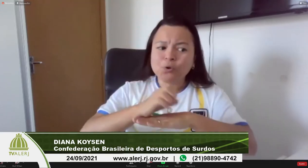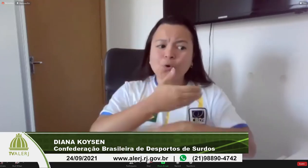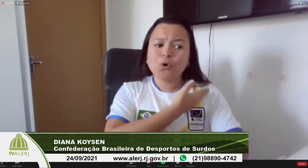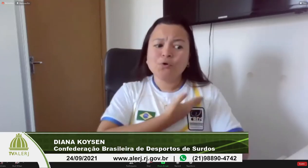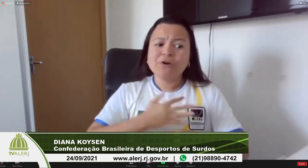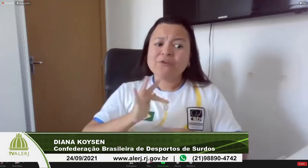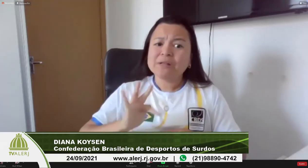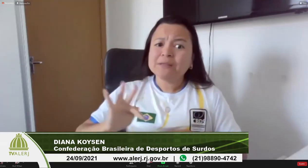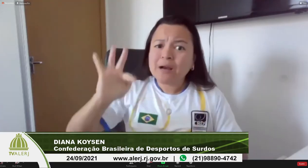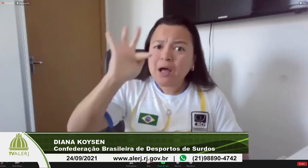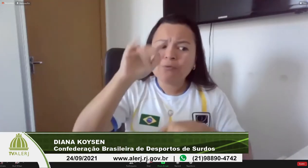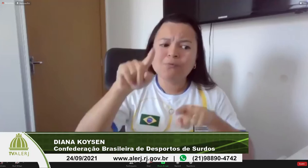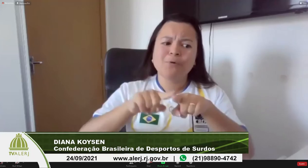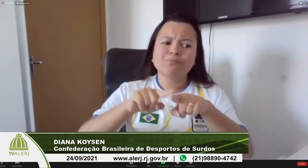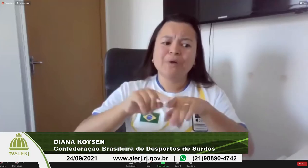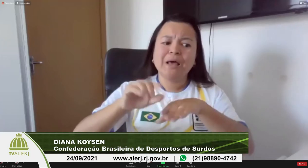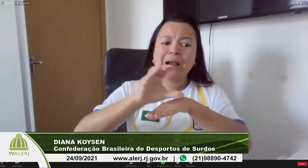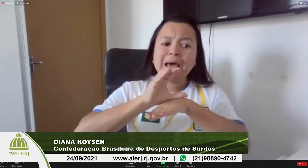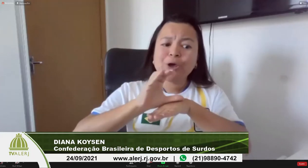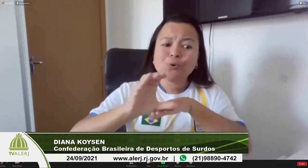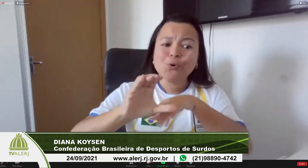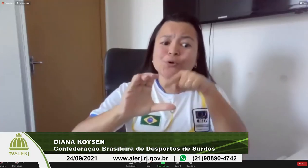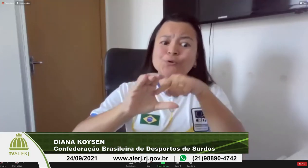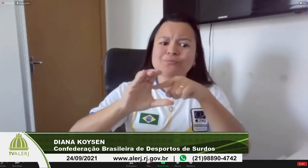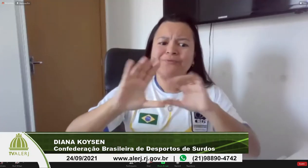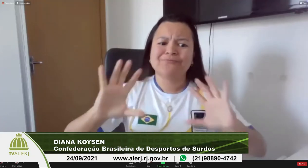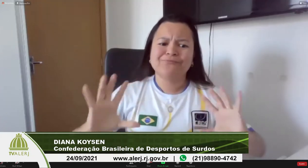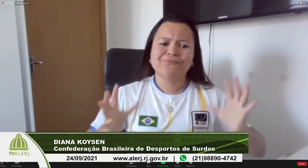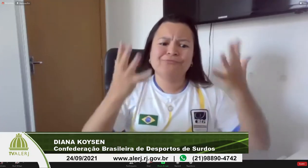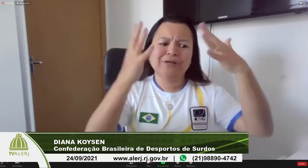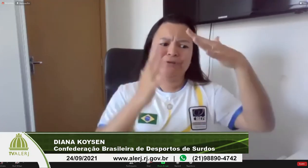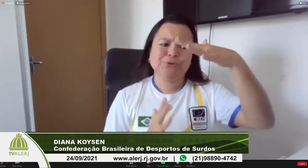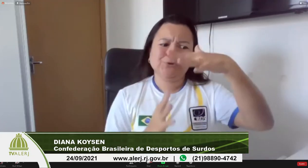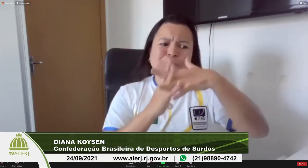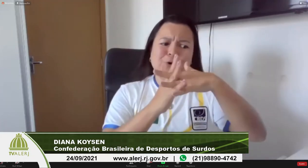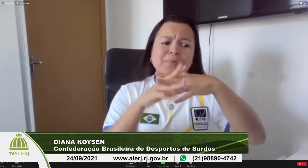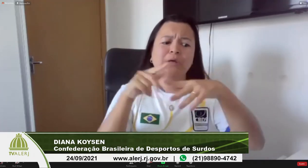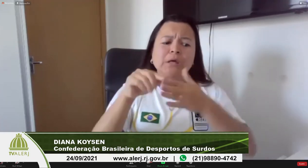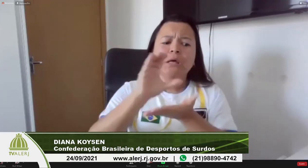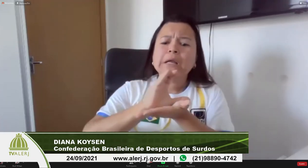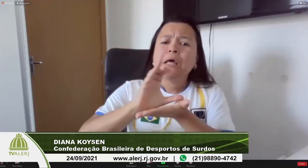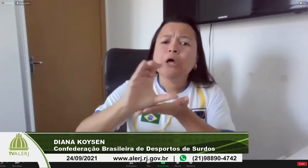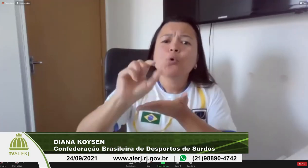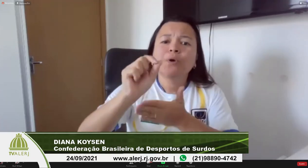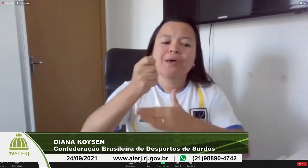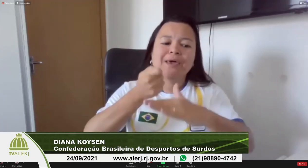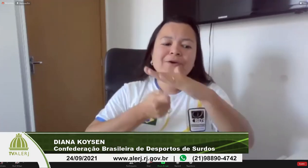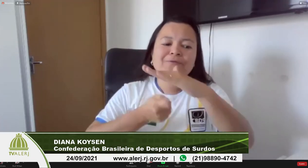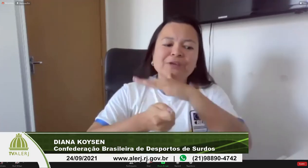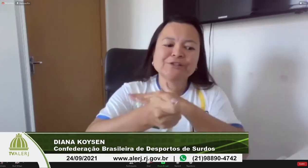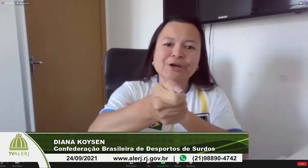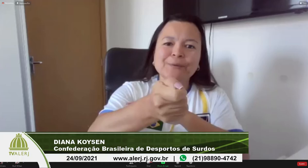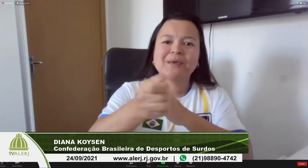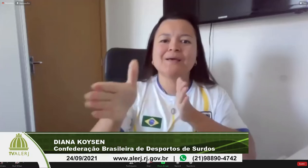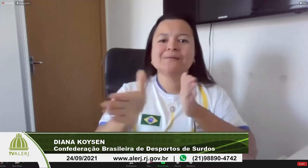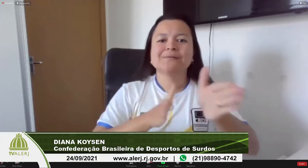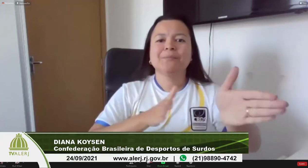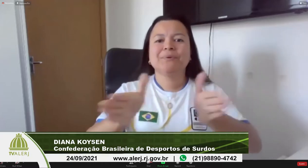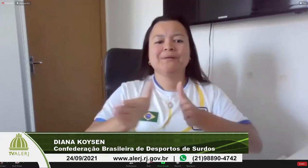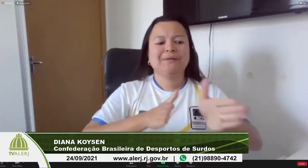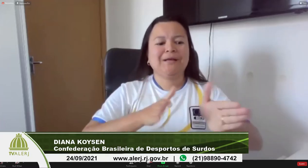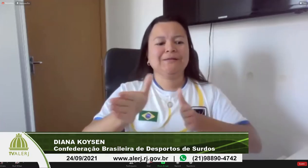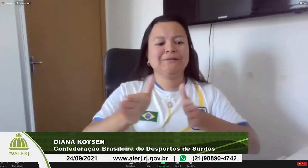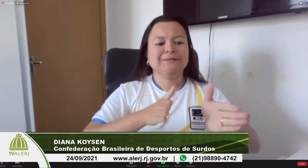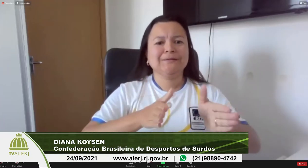então essas propostas a gente precisa estar muito alinhado pra gente mostrar pro mundo a questão do esporte no Brasil e